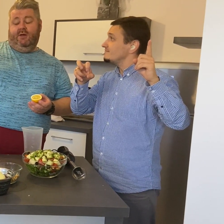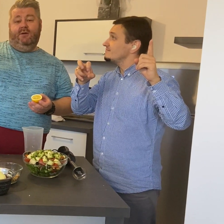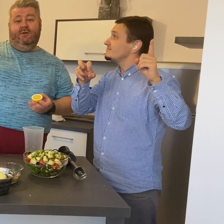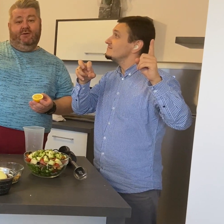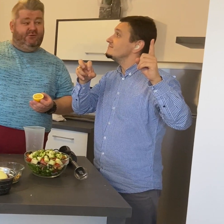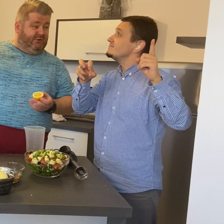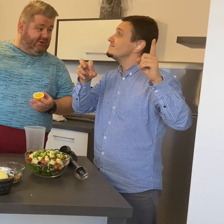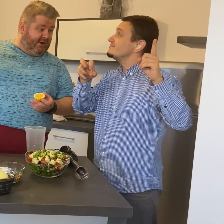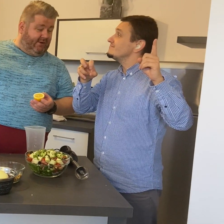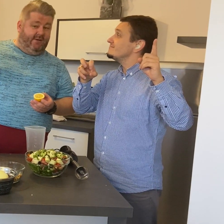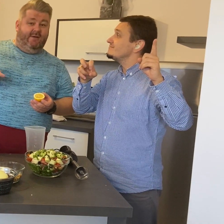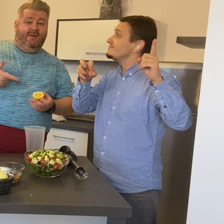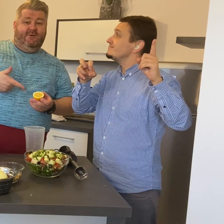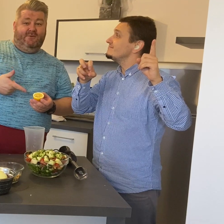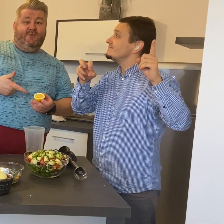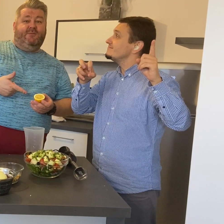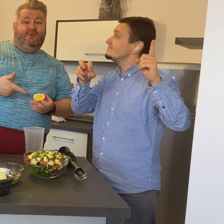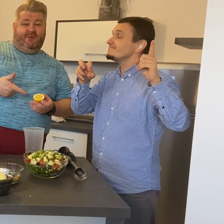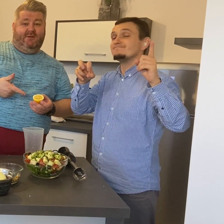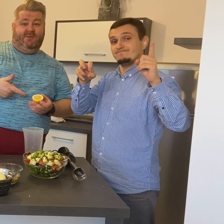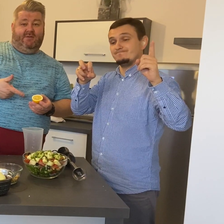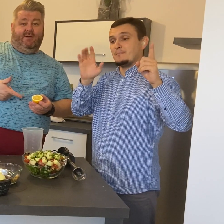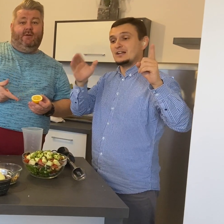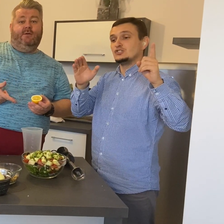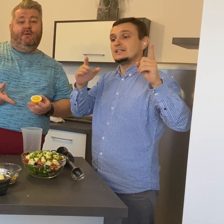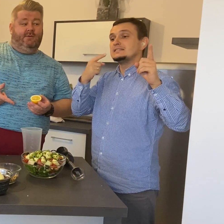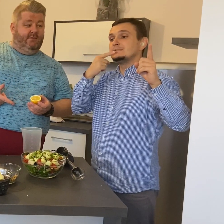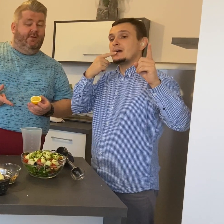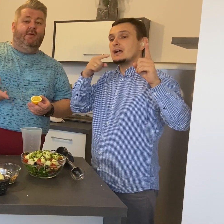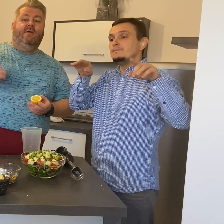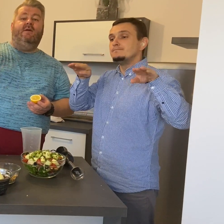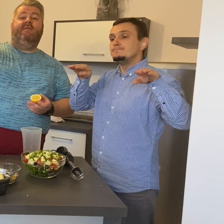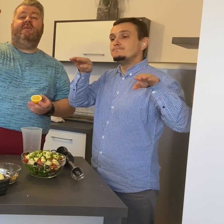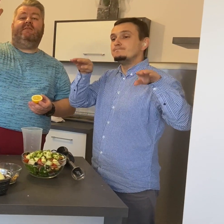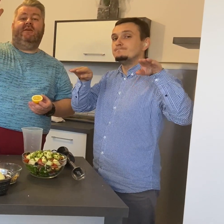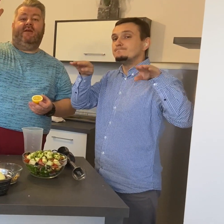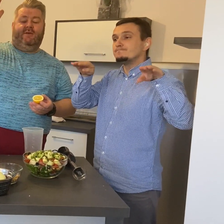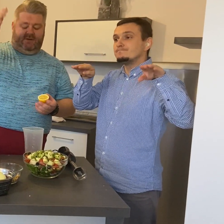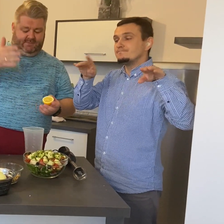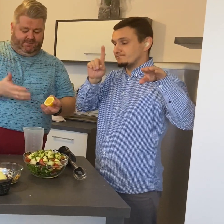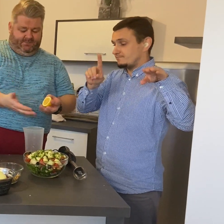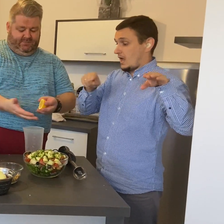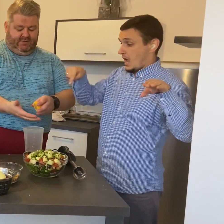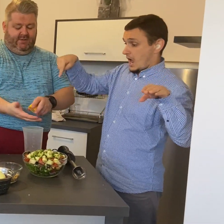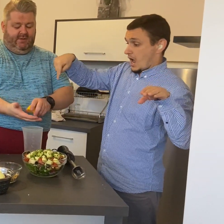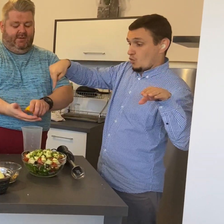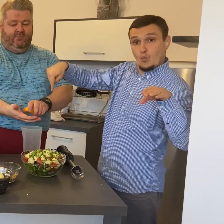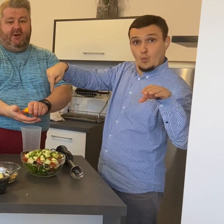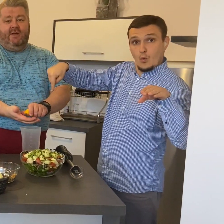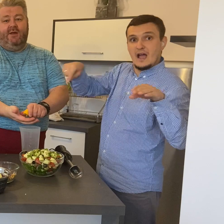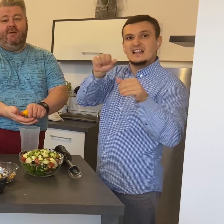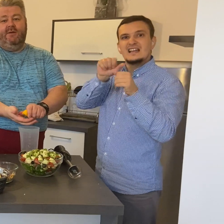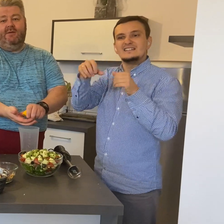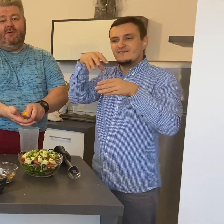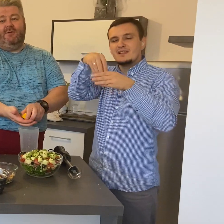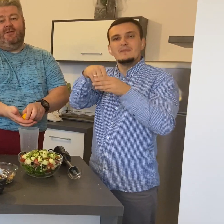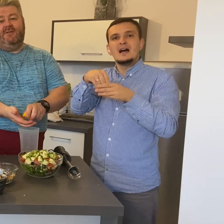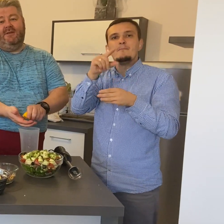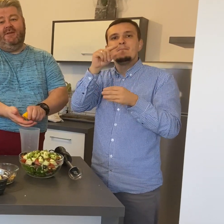sitka, żeby pozbyć się tych pestek własnej ręki. Przeleję sok z cytryny